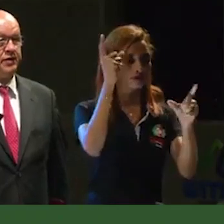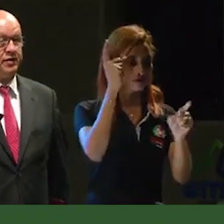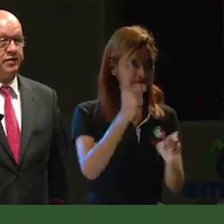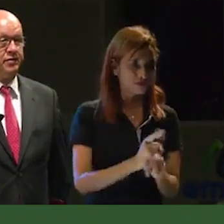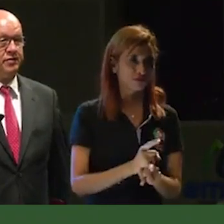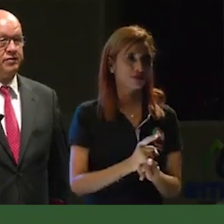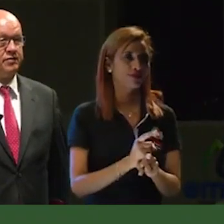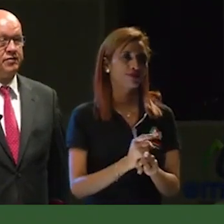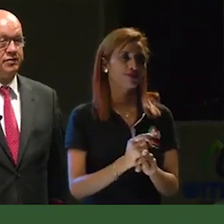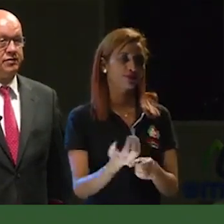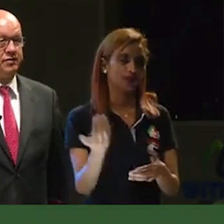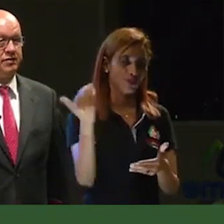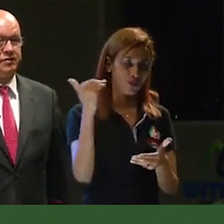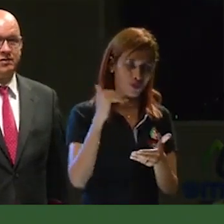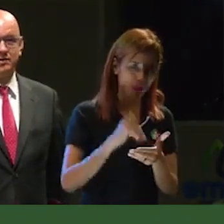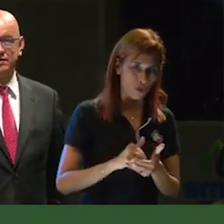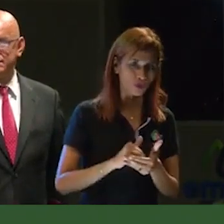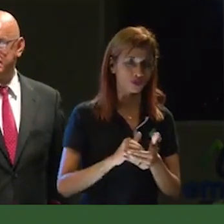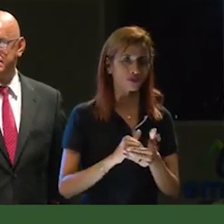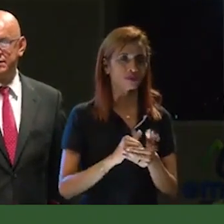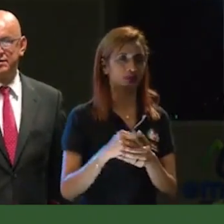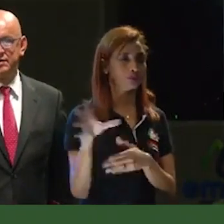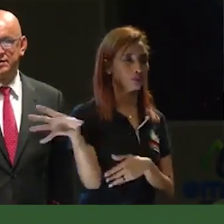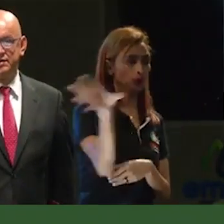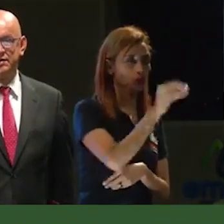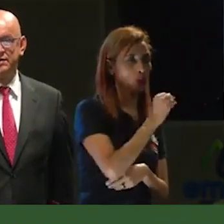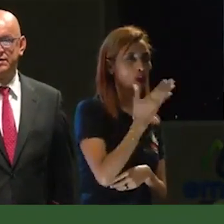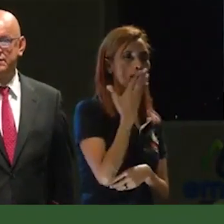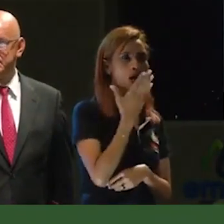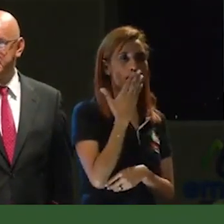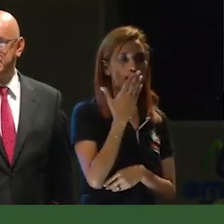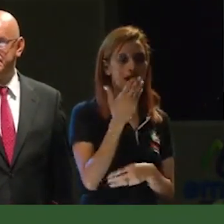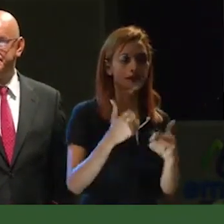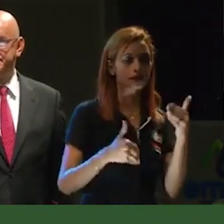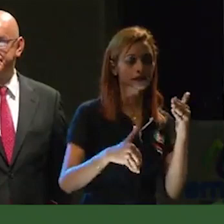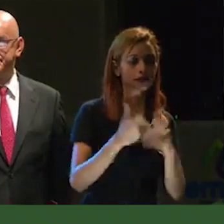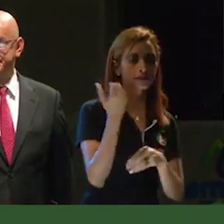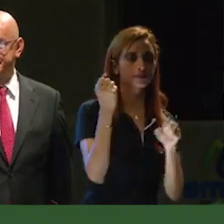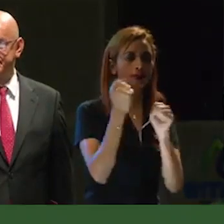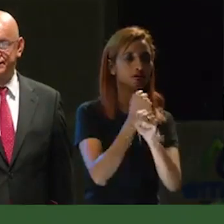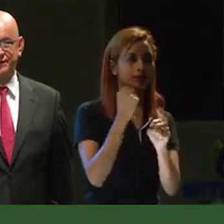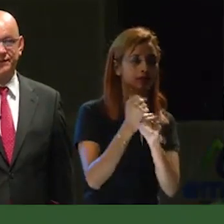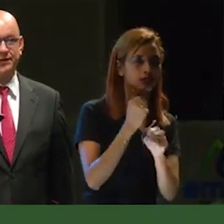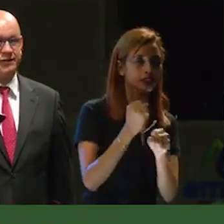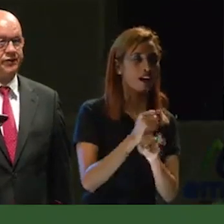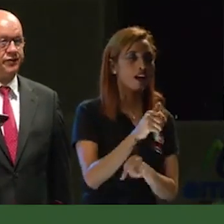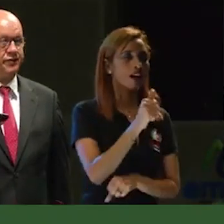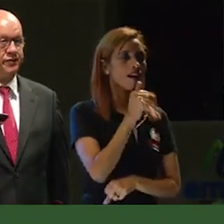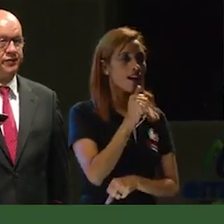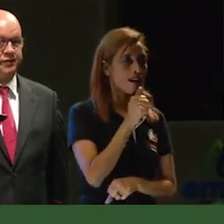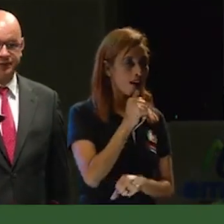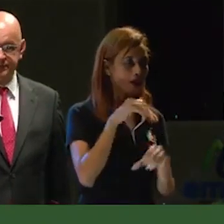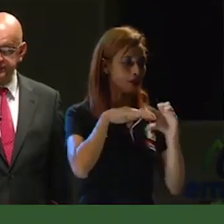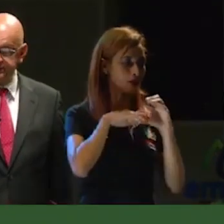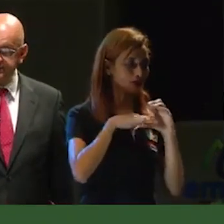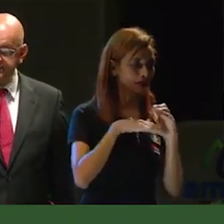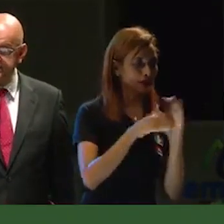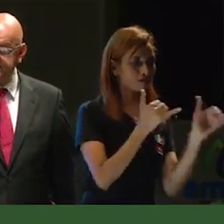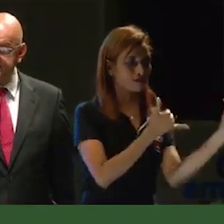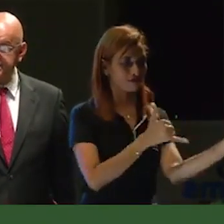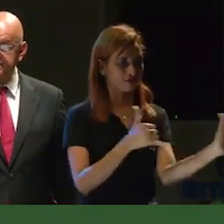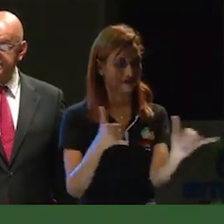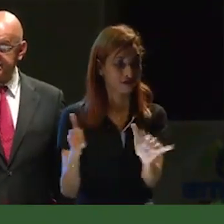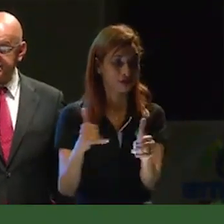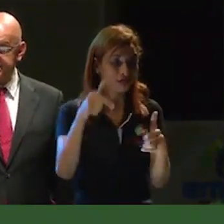Recuperar nuevamente para el municipio de Calarcá la operación de acueducto, aseo y alcantarillado. Pero de aquí en